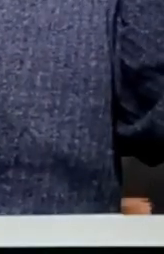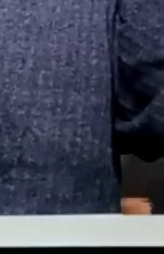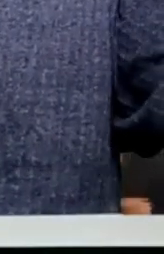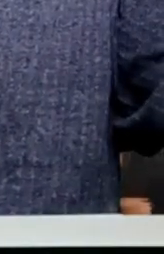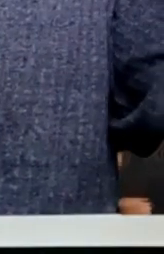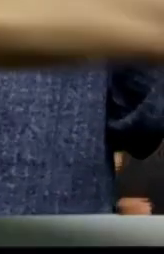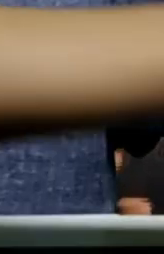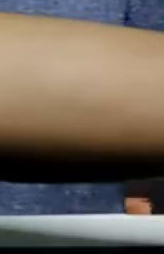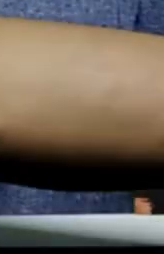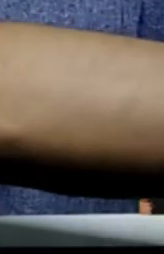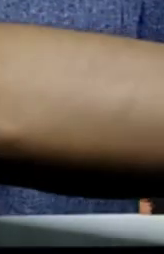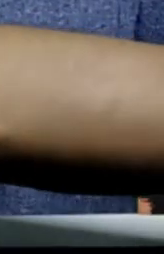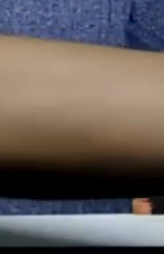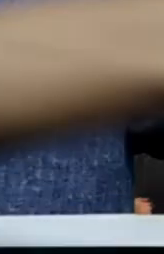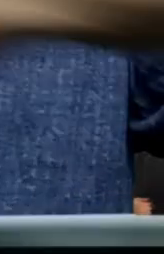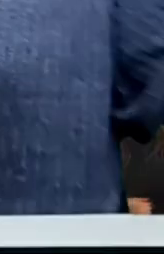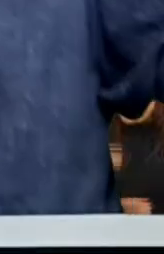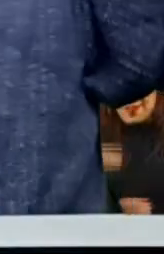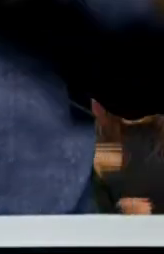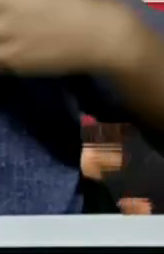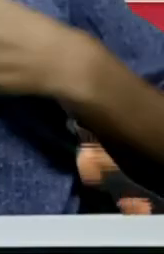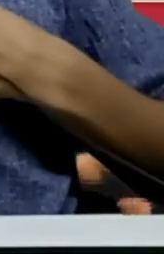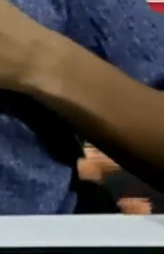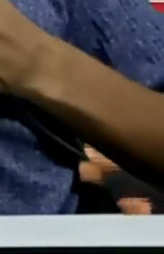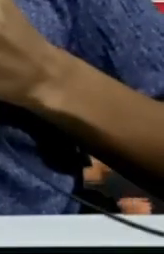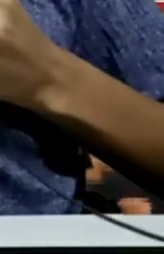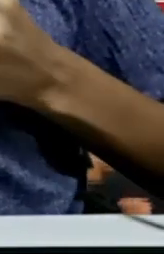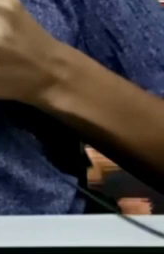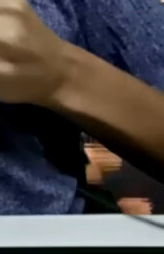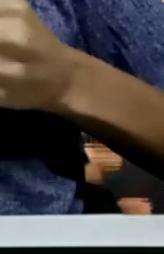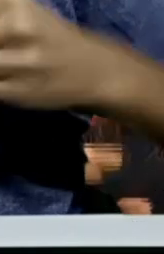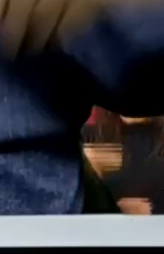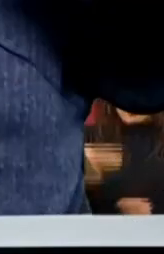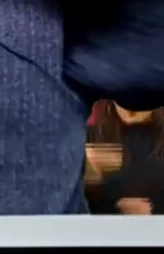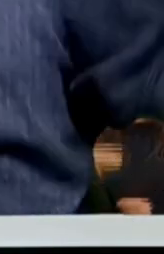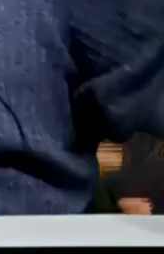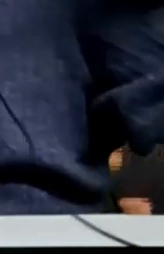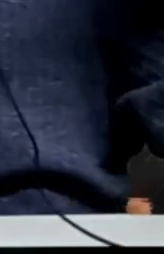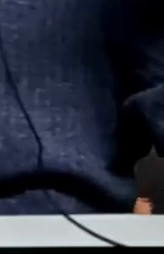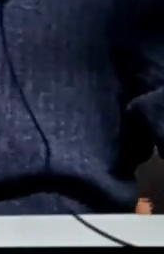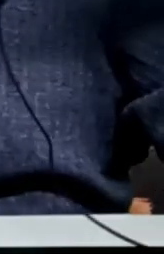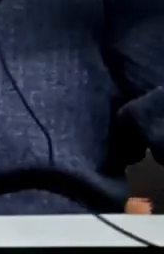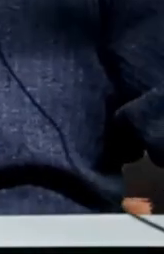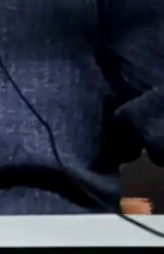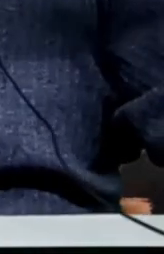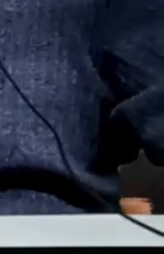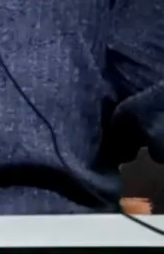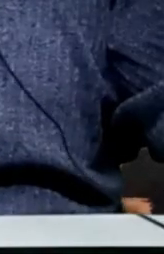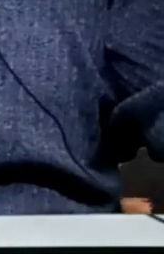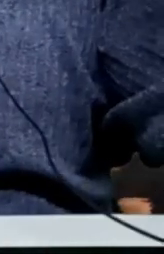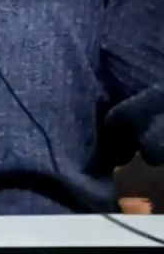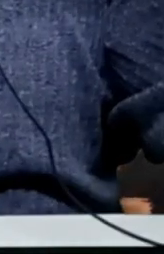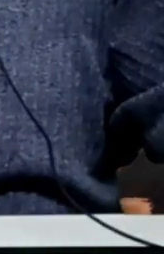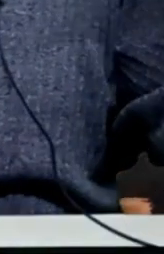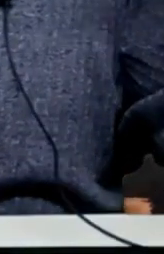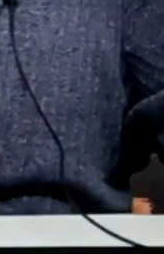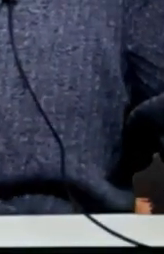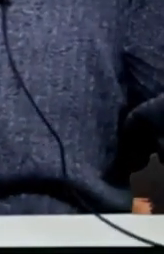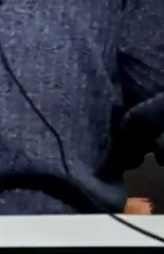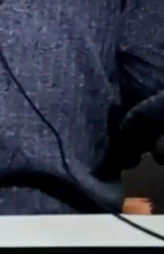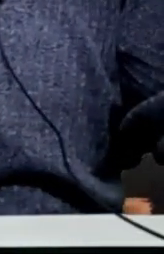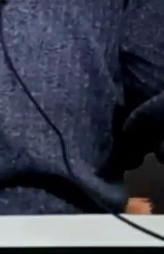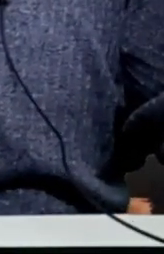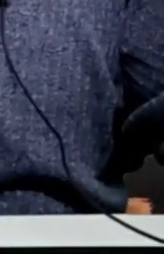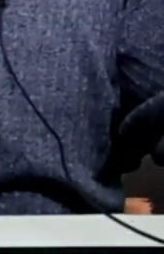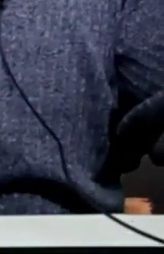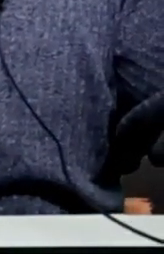Miren, miren Hasta mi micro Esa la parte De la que yo les decía En la cual Dice ¡Oh! Yo me acordé del secretario